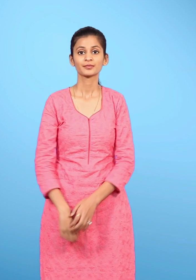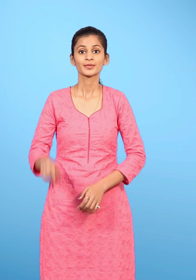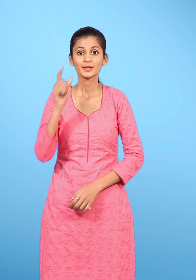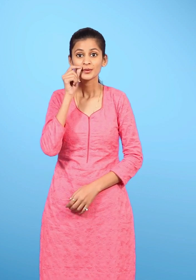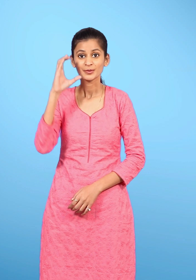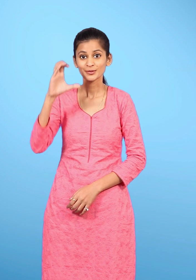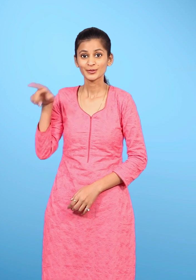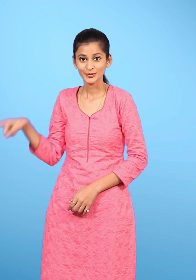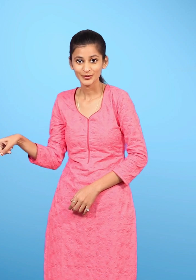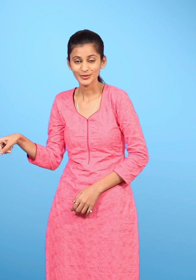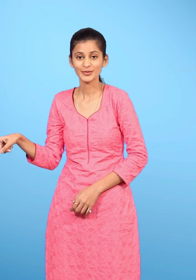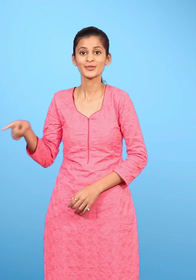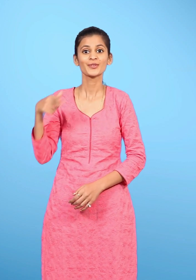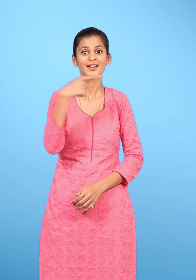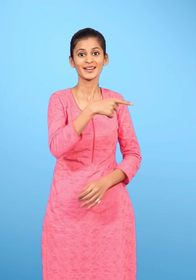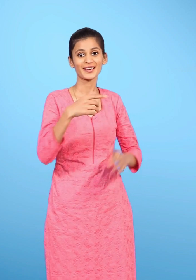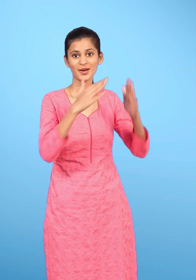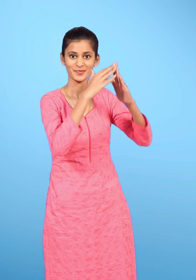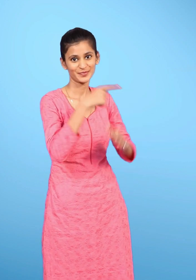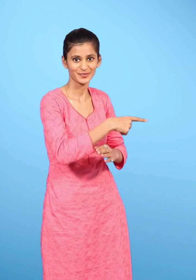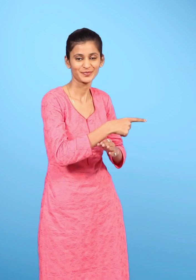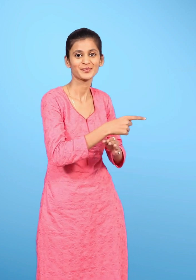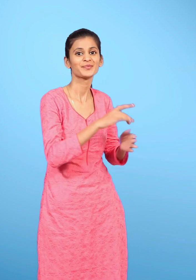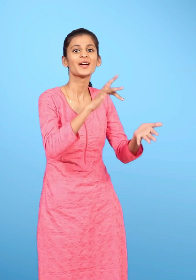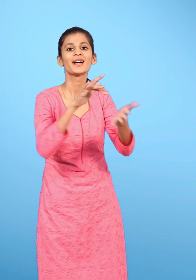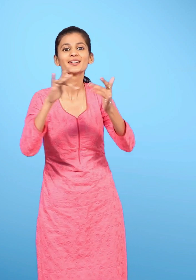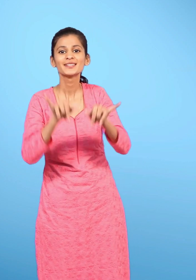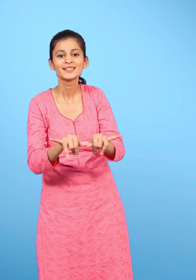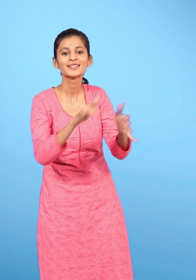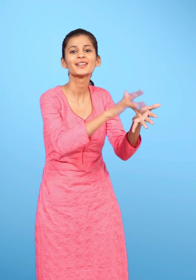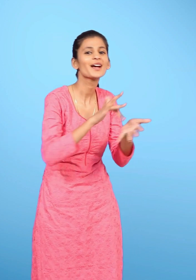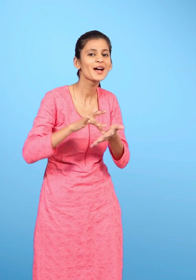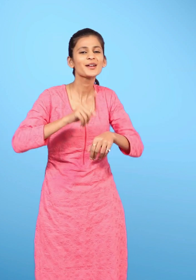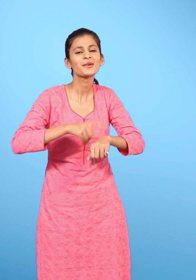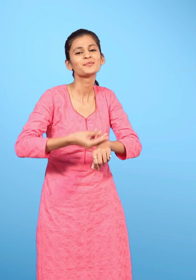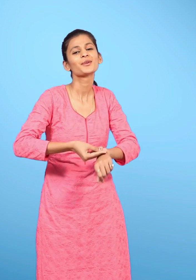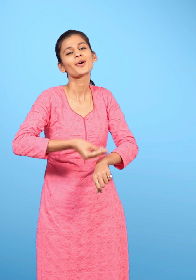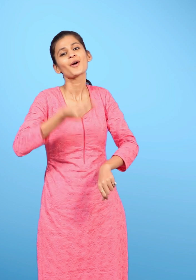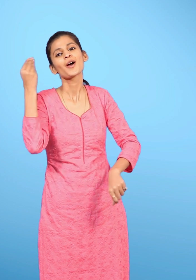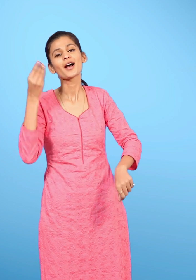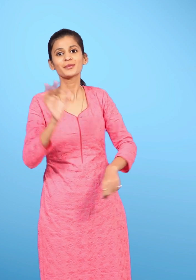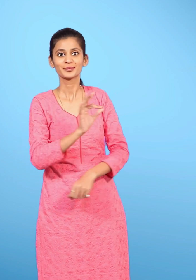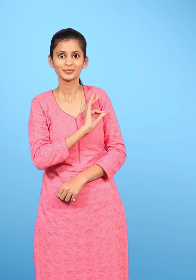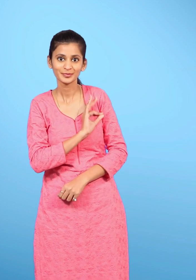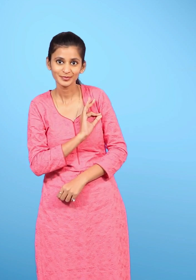छोटू को इस घर के कौन से हिस्से में ज्यादा समय बिताना पसंद होगा